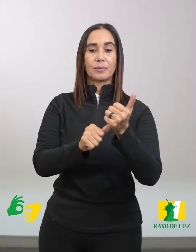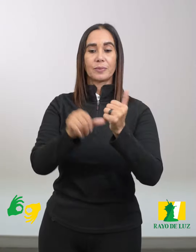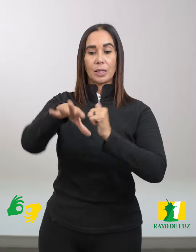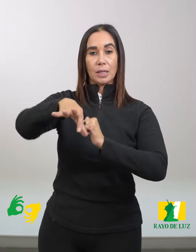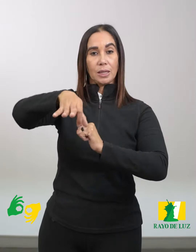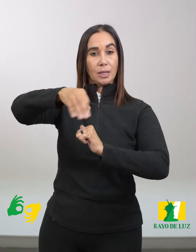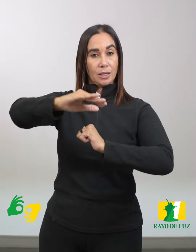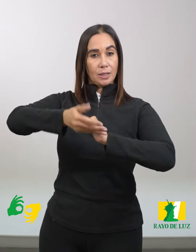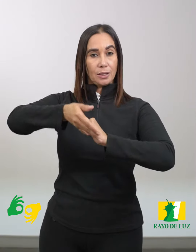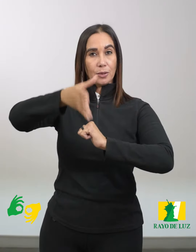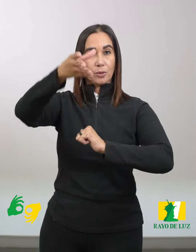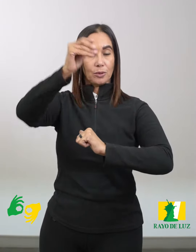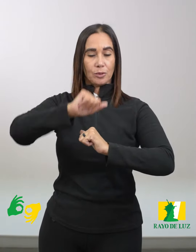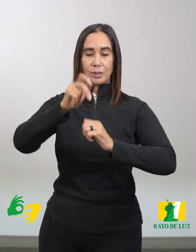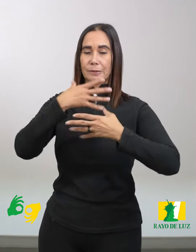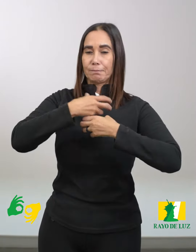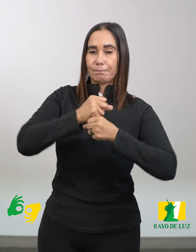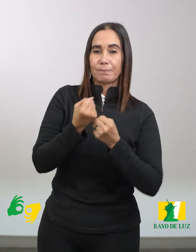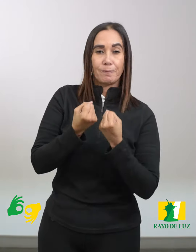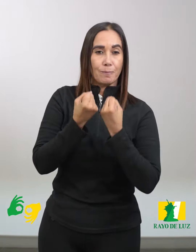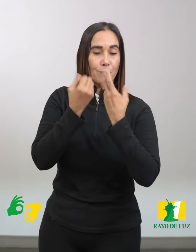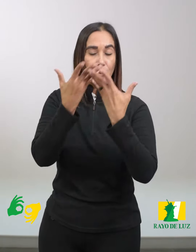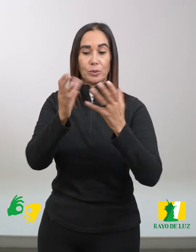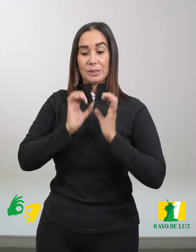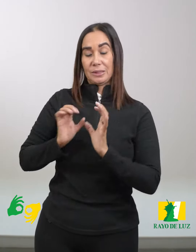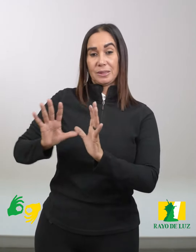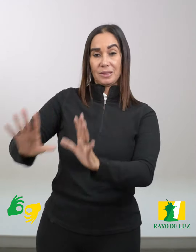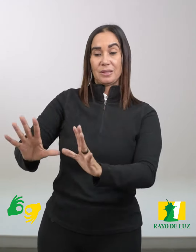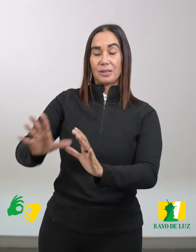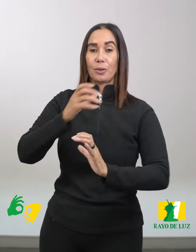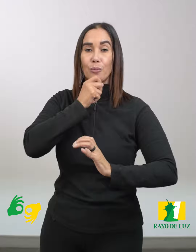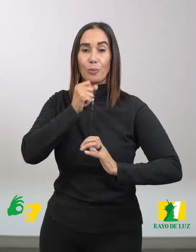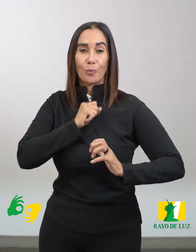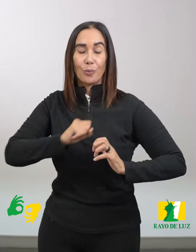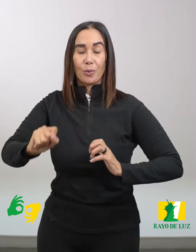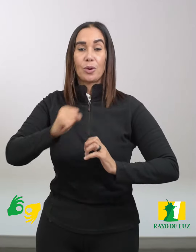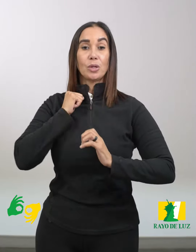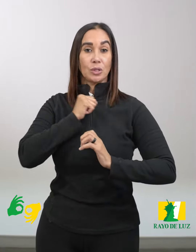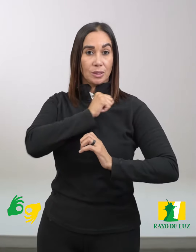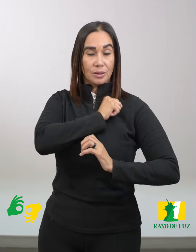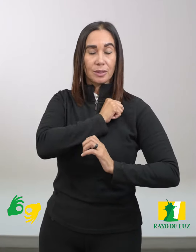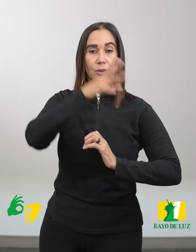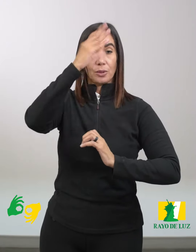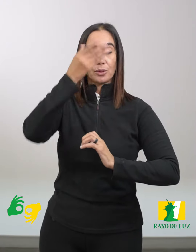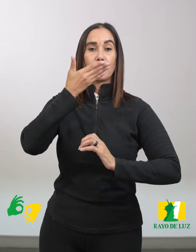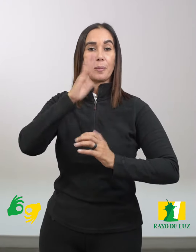El Hijo del Hombre tiene que padecer mucho Ser desechado por los ancianos, sumos sacerdotes y